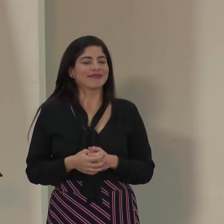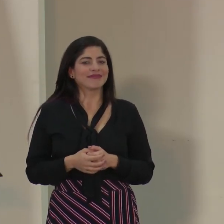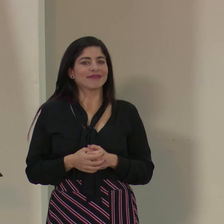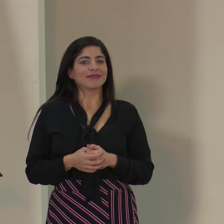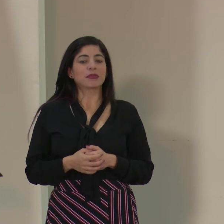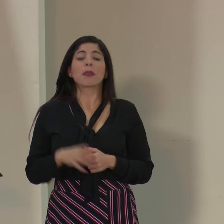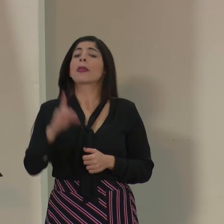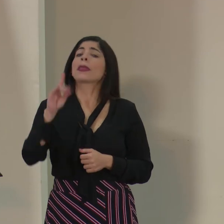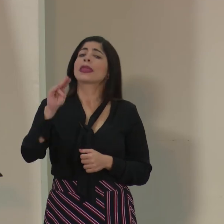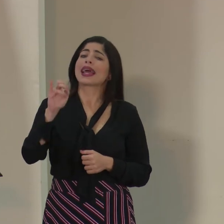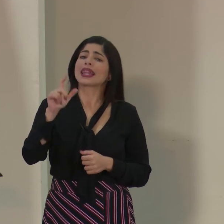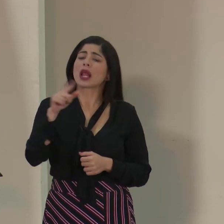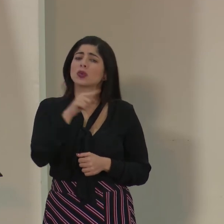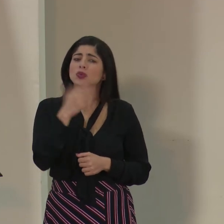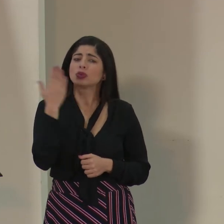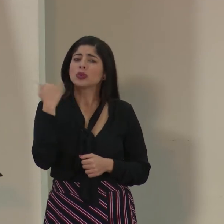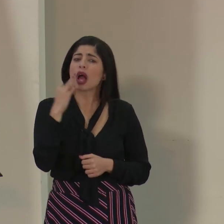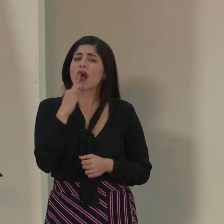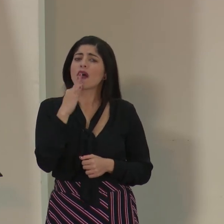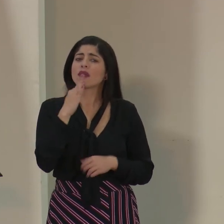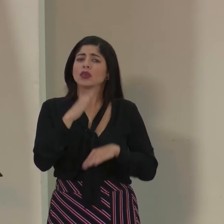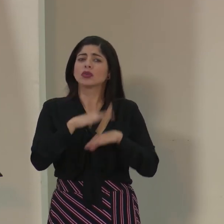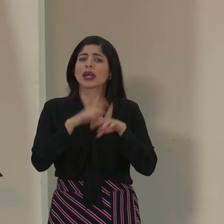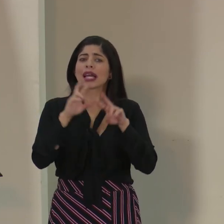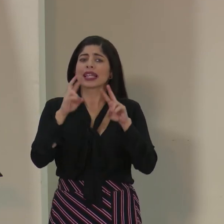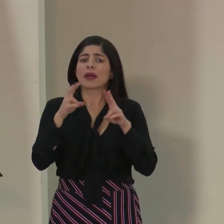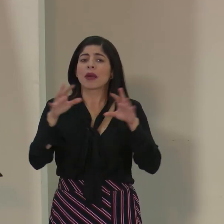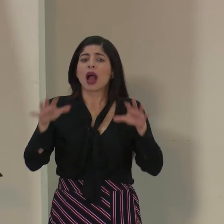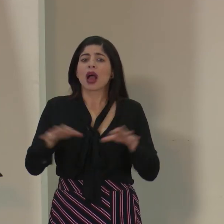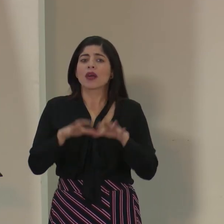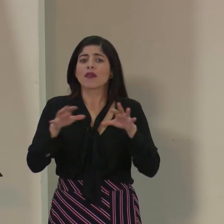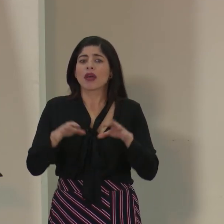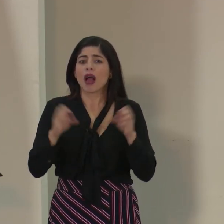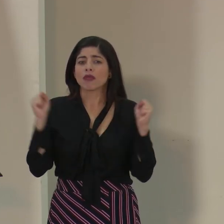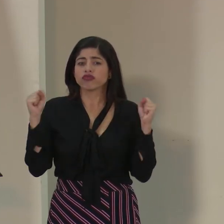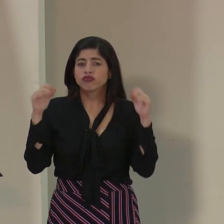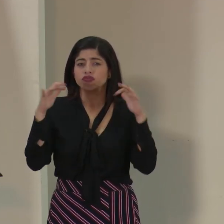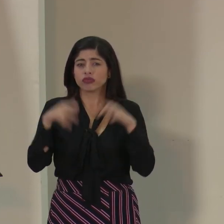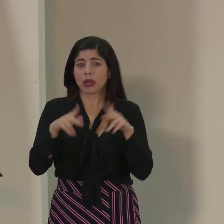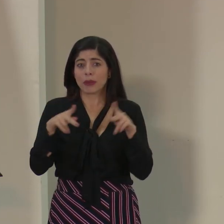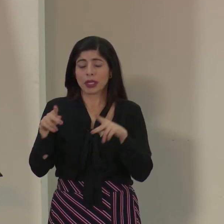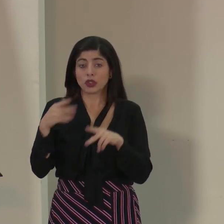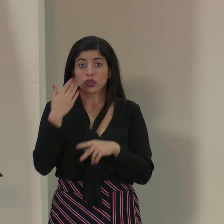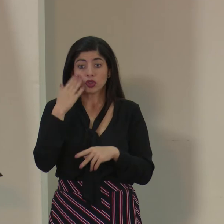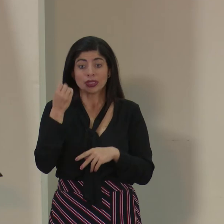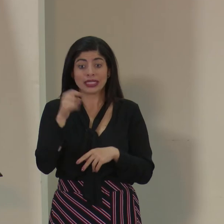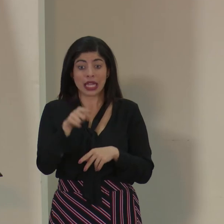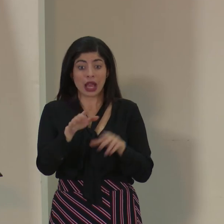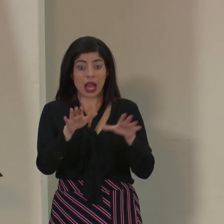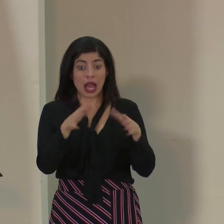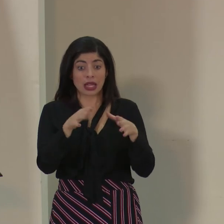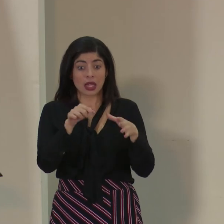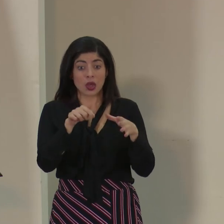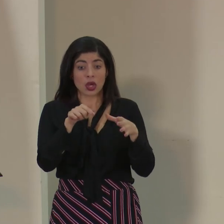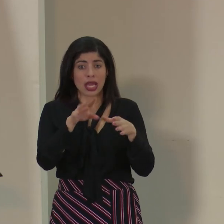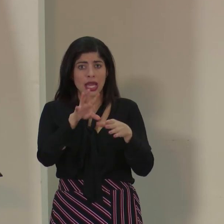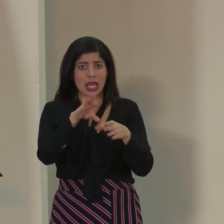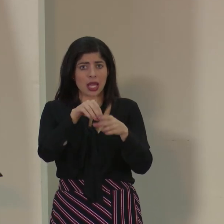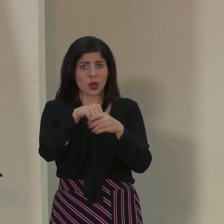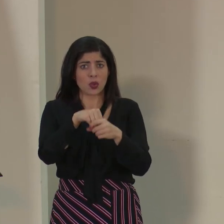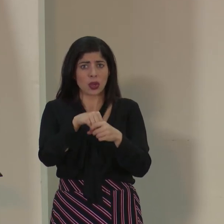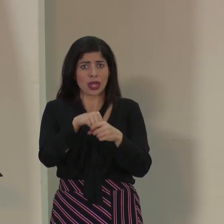Don Daniel, usted estaba hablando al inicio sobre el tema de eventos masivos. No sé si dentro de esa categoría también se incluyen